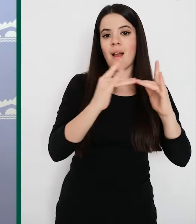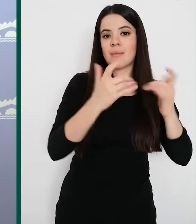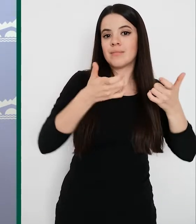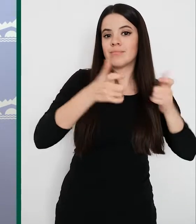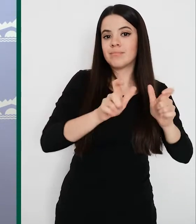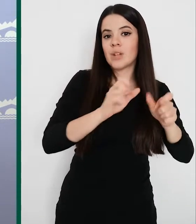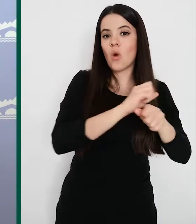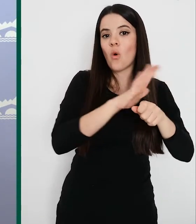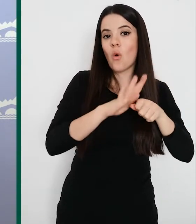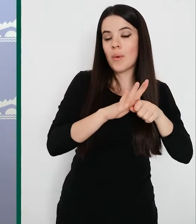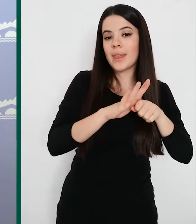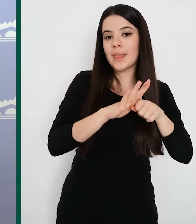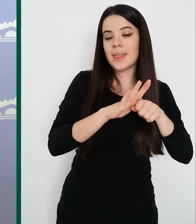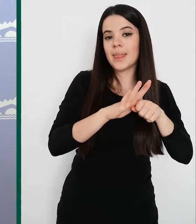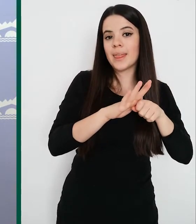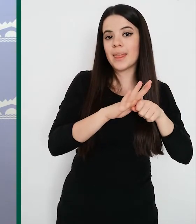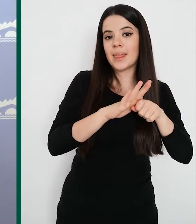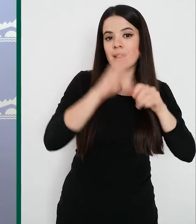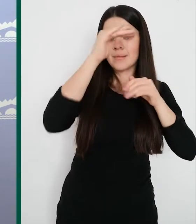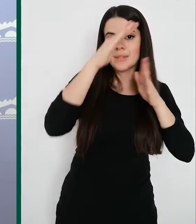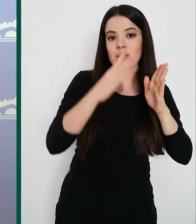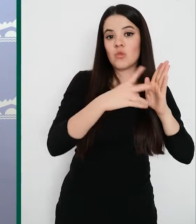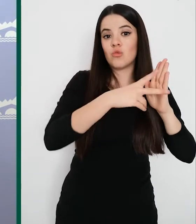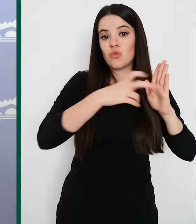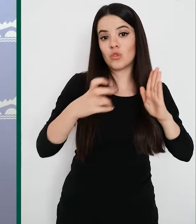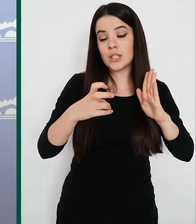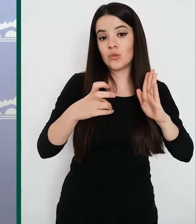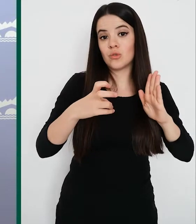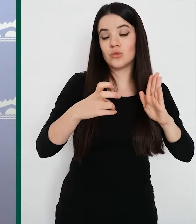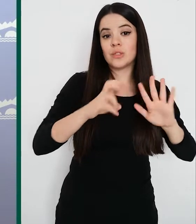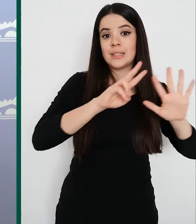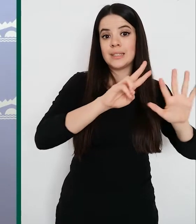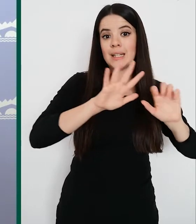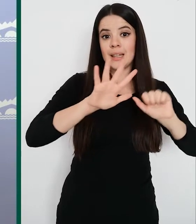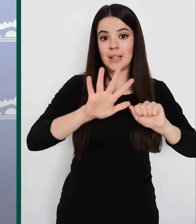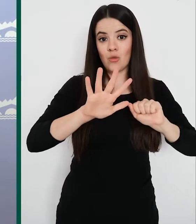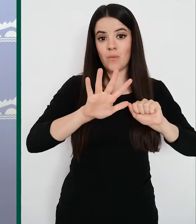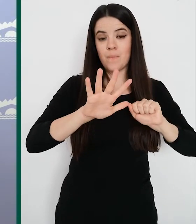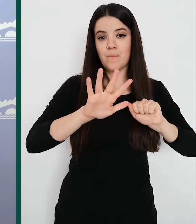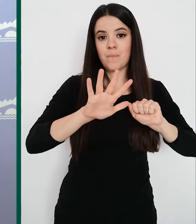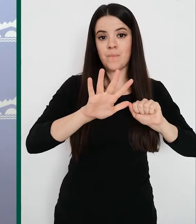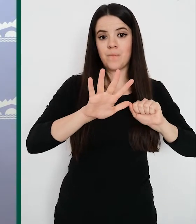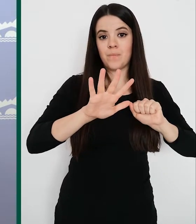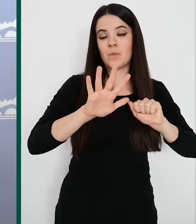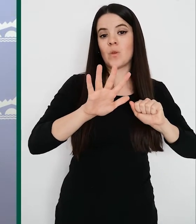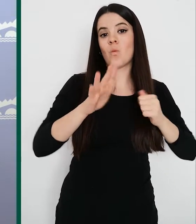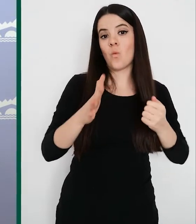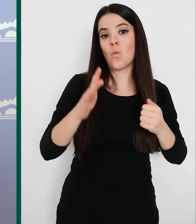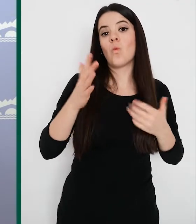en este momento hacia las 275 cuando se cierre ese